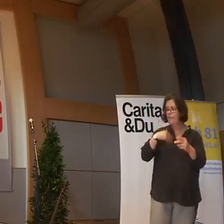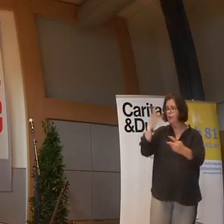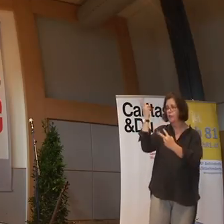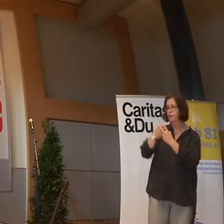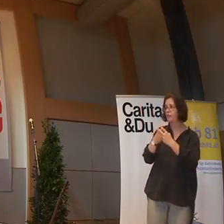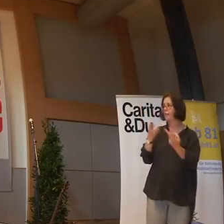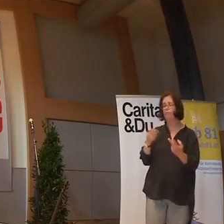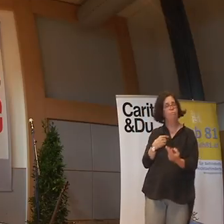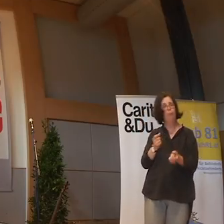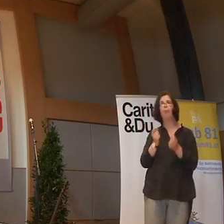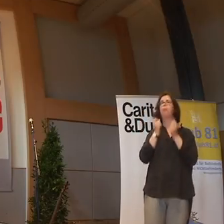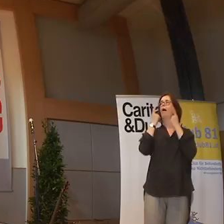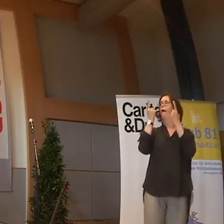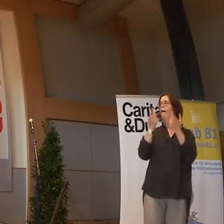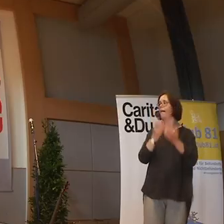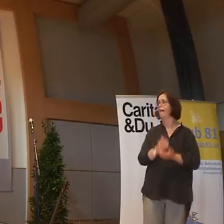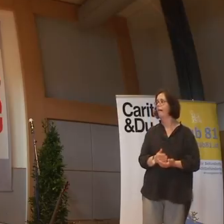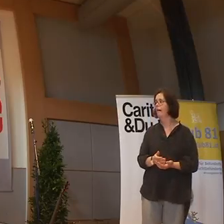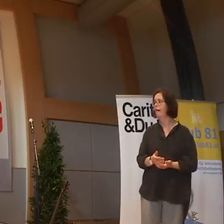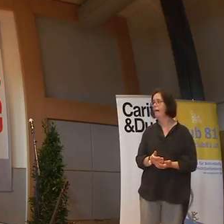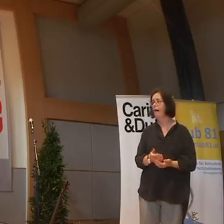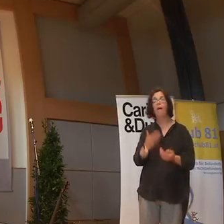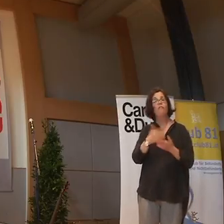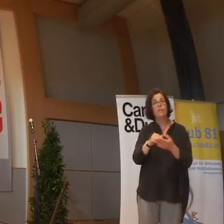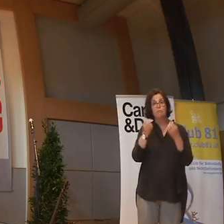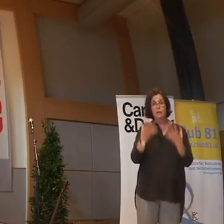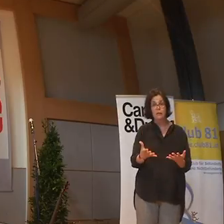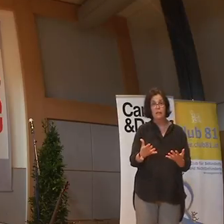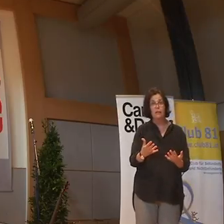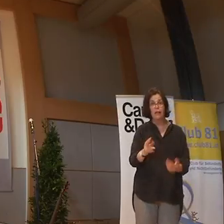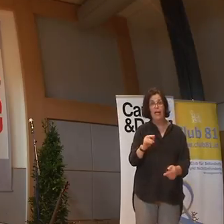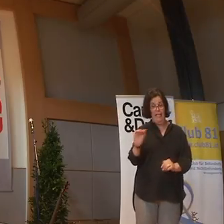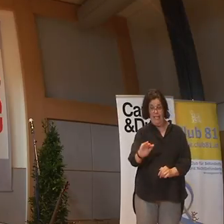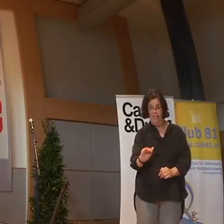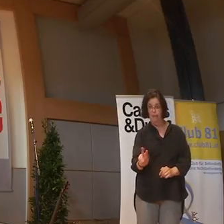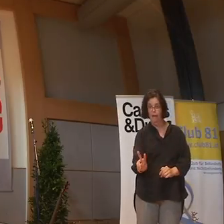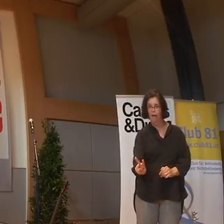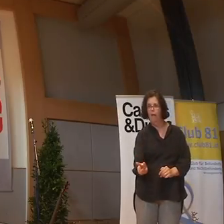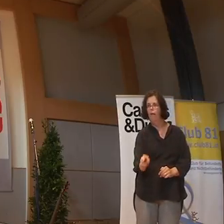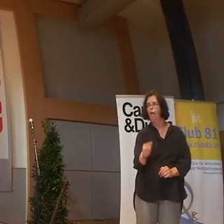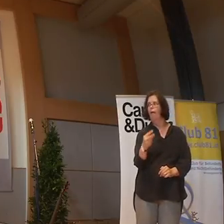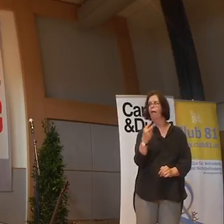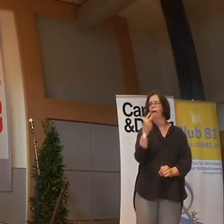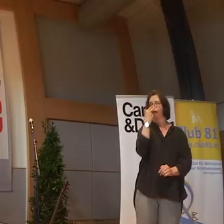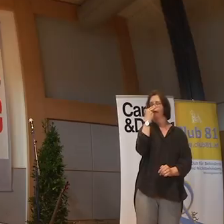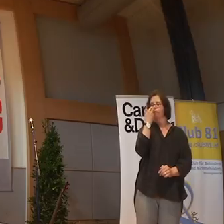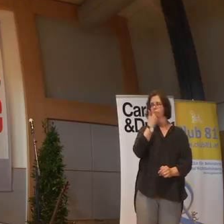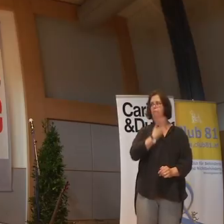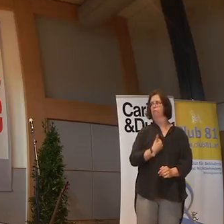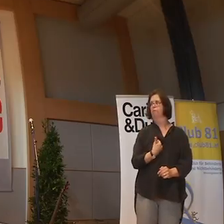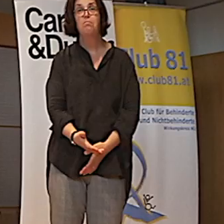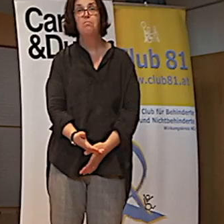Das ist faszinierend. Weil, was passiert, wenn das Kind mich sieht?